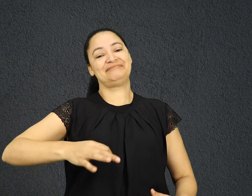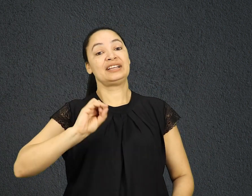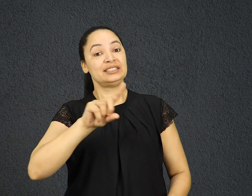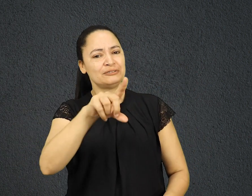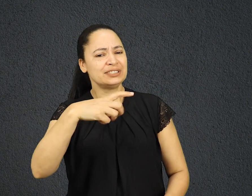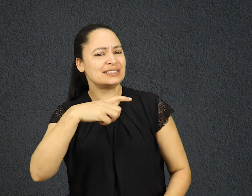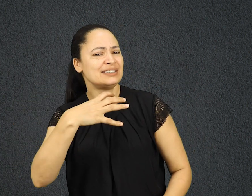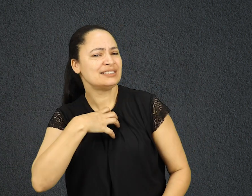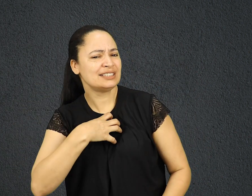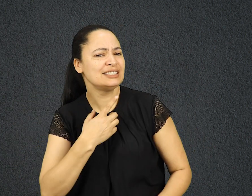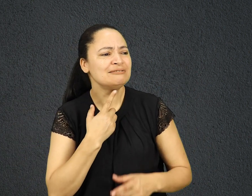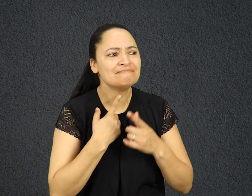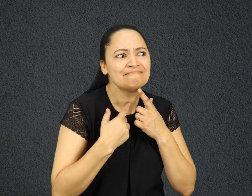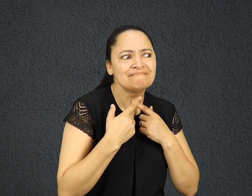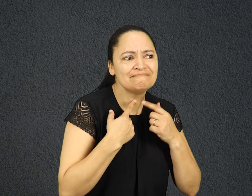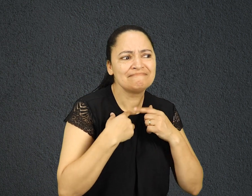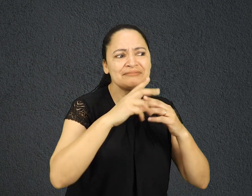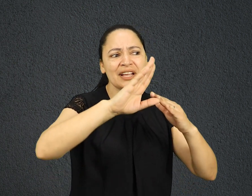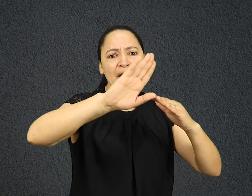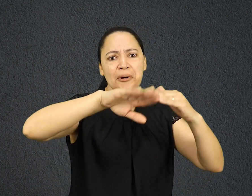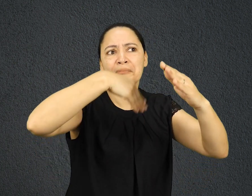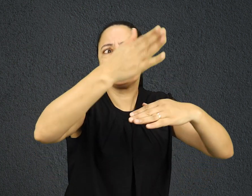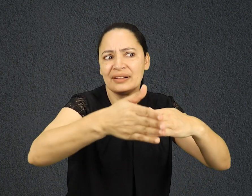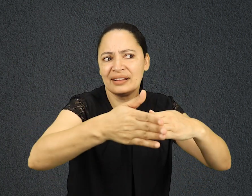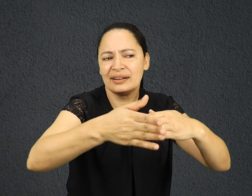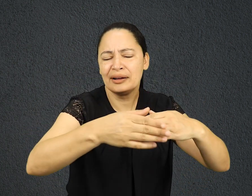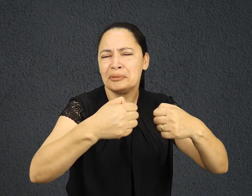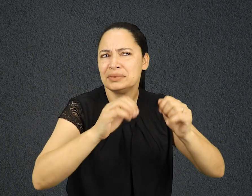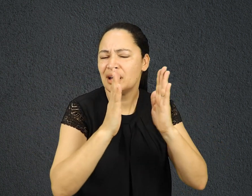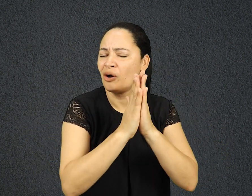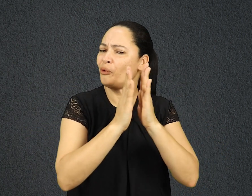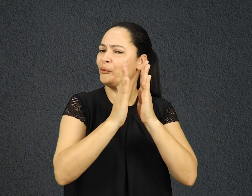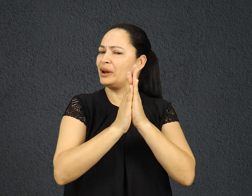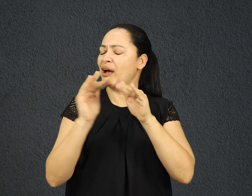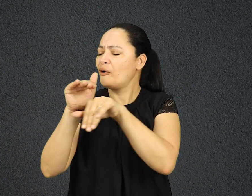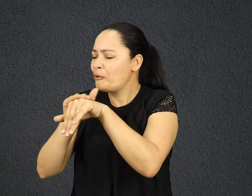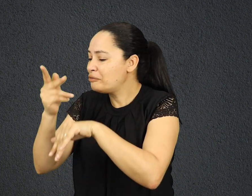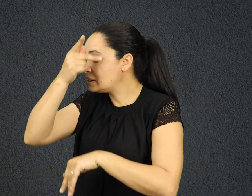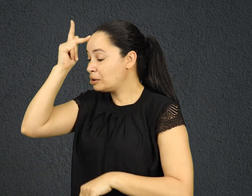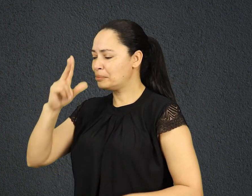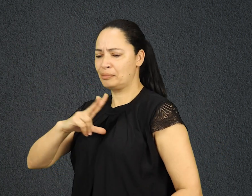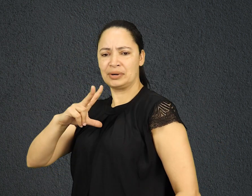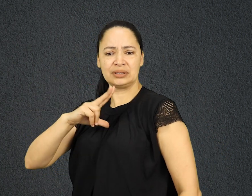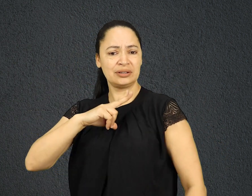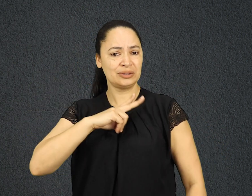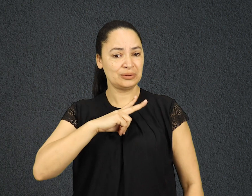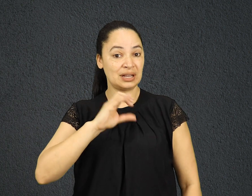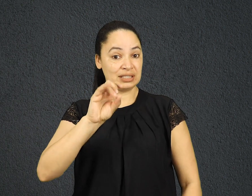se sente tentado a pular etapas, ore. Converse a respeito com alguém de sua confiança. Se você já